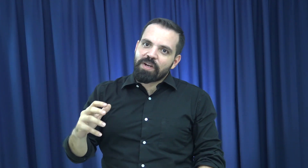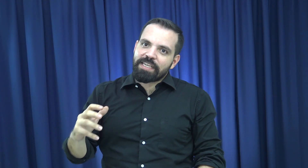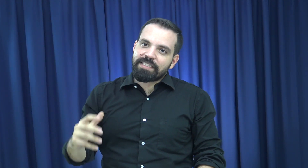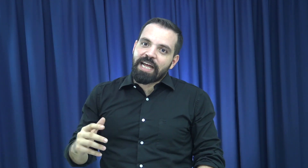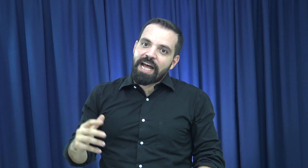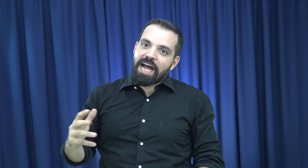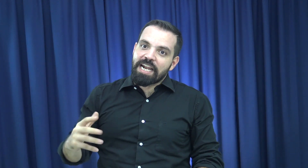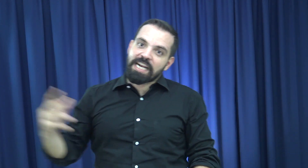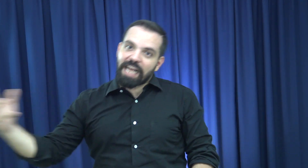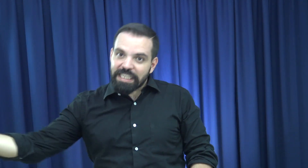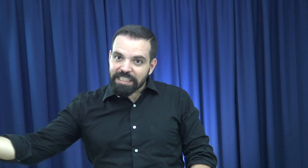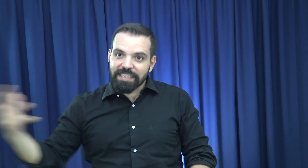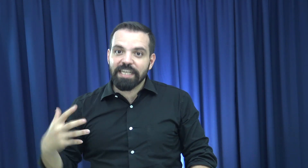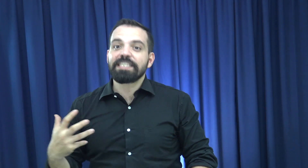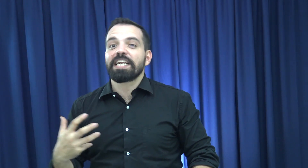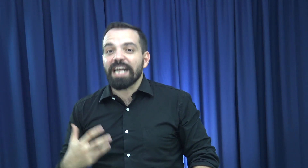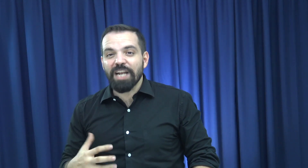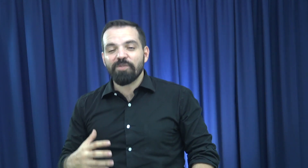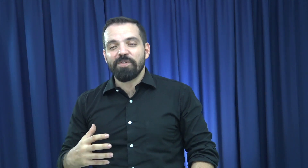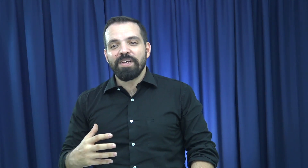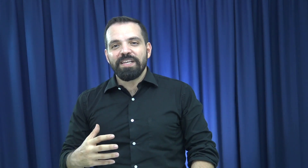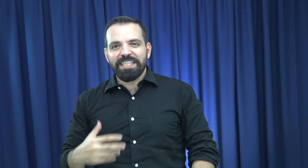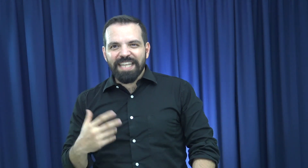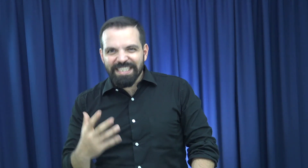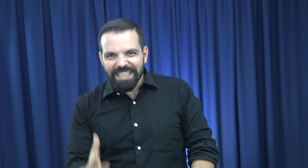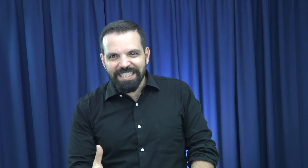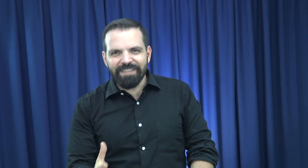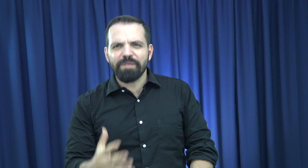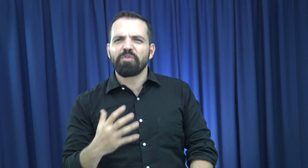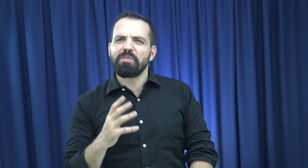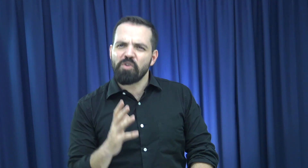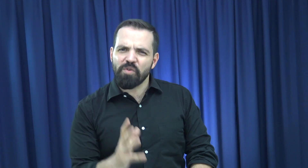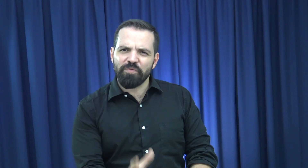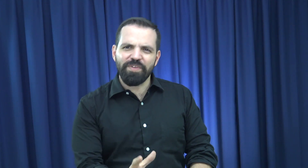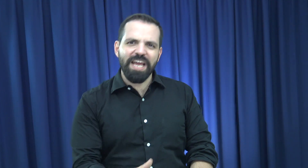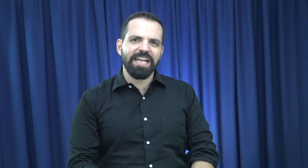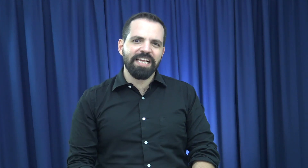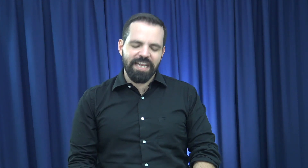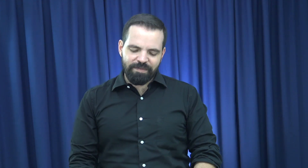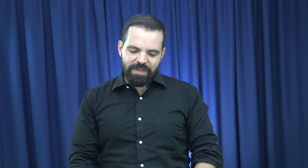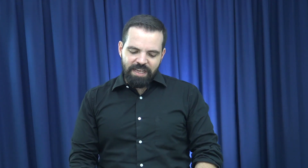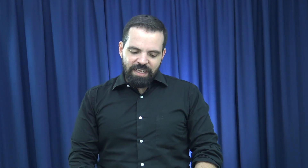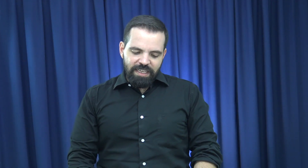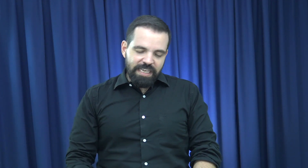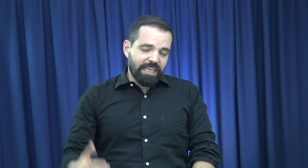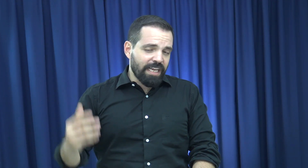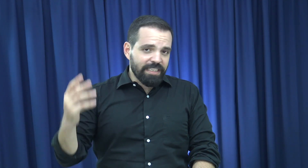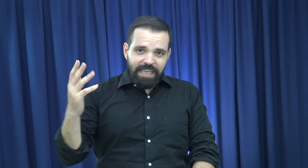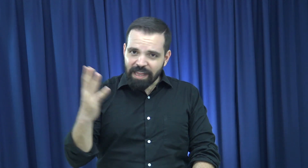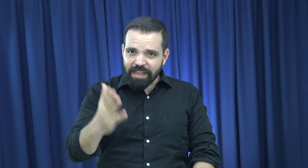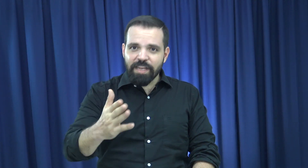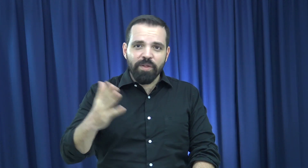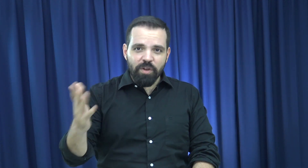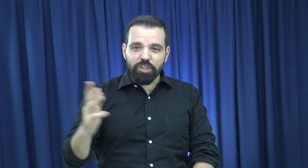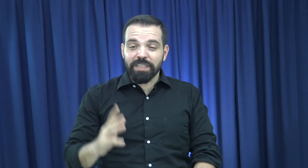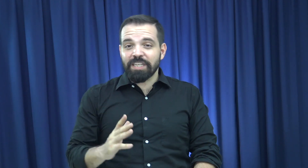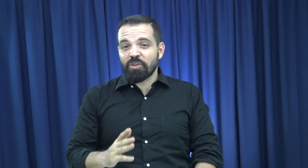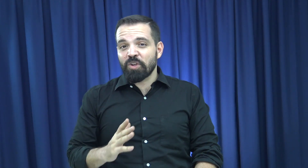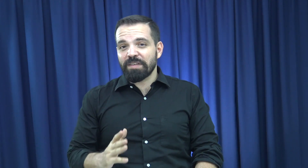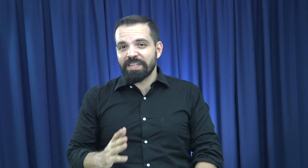está al alcance, está cercano, está accesible, podemos confiar en Él y que sea de día o de noche, dice el sol no te